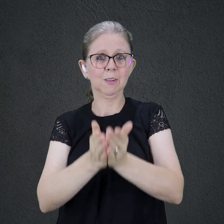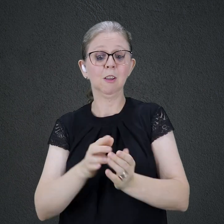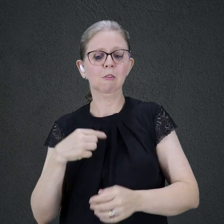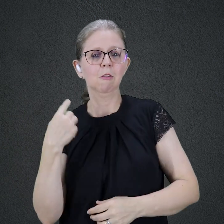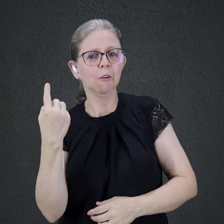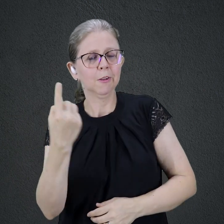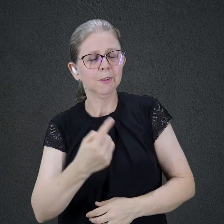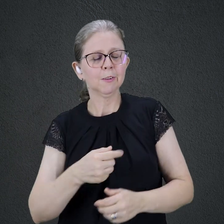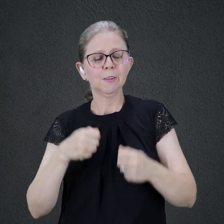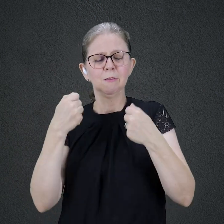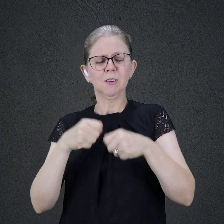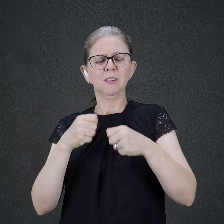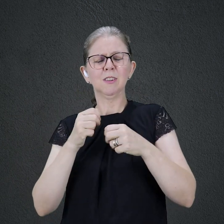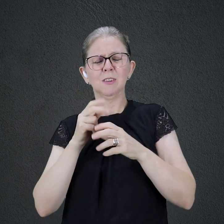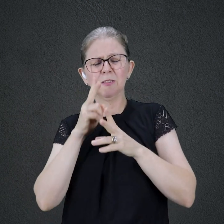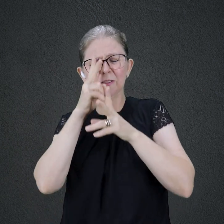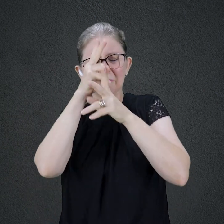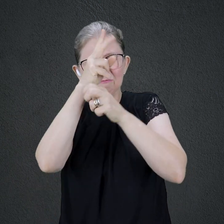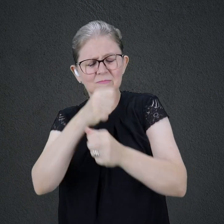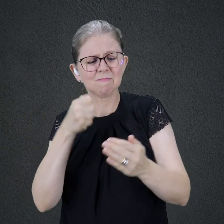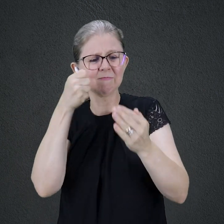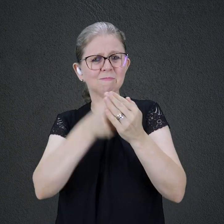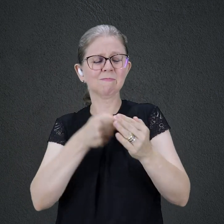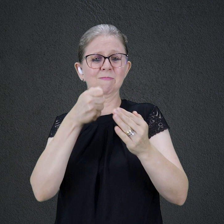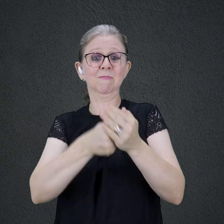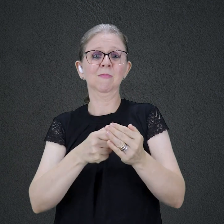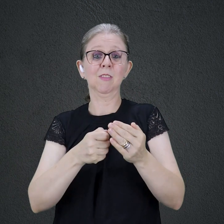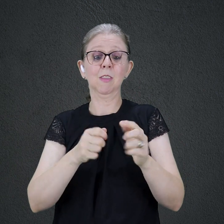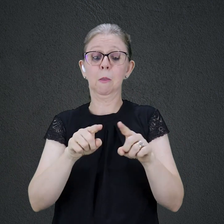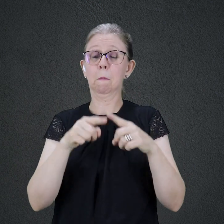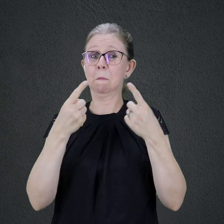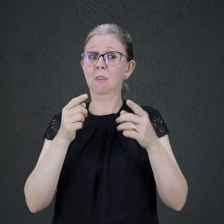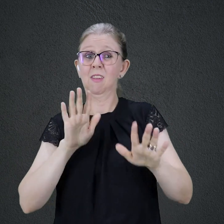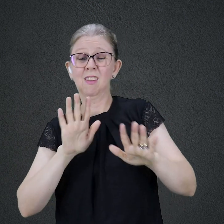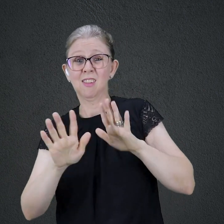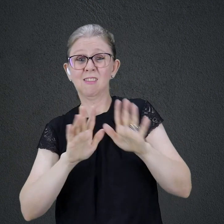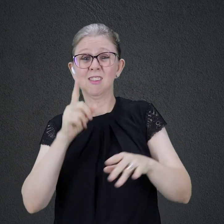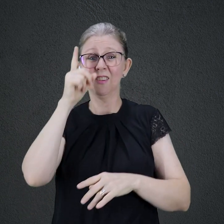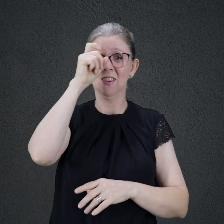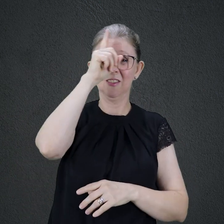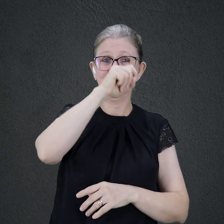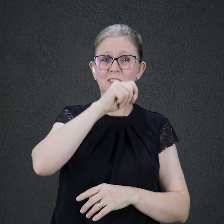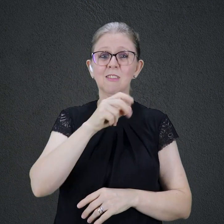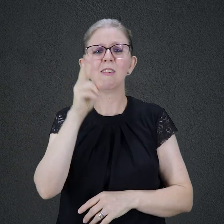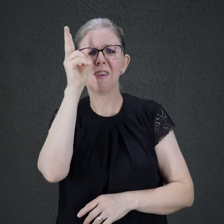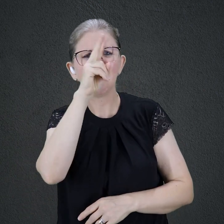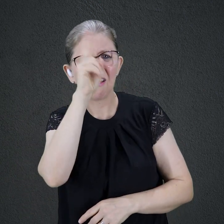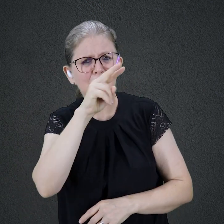difícil ou impossível, Deus está presente e pronto a nos ajudar a cumprir o que falta fazer.